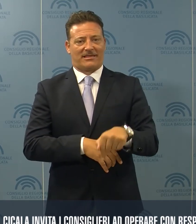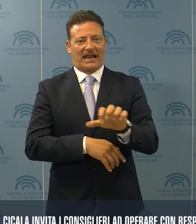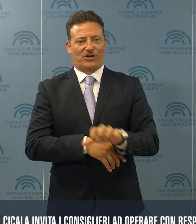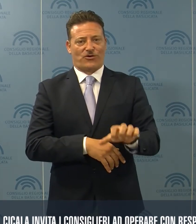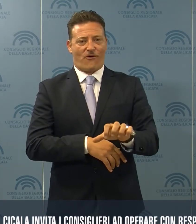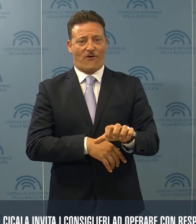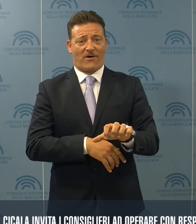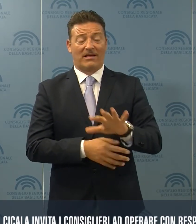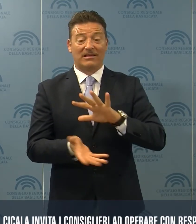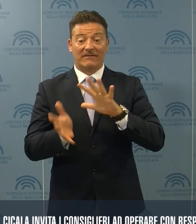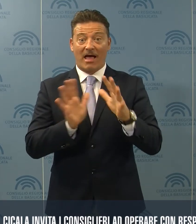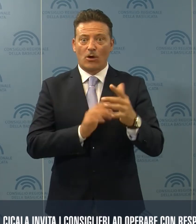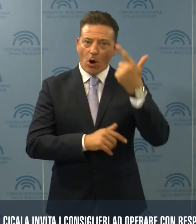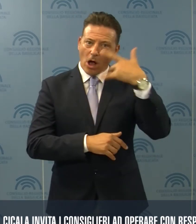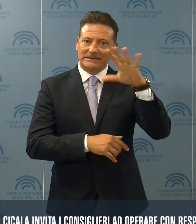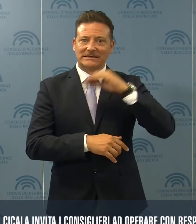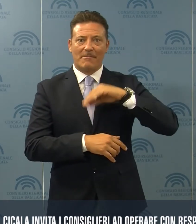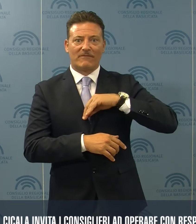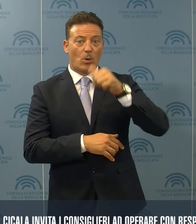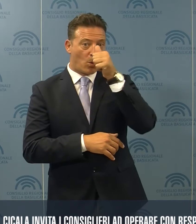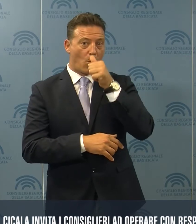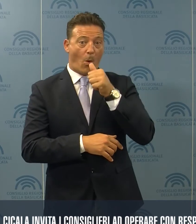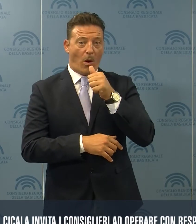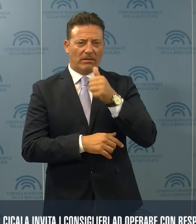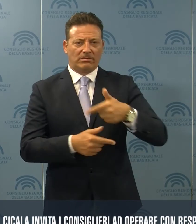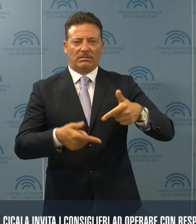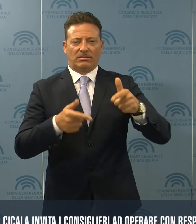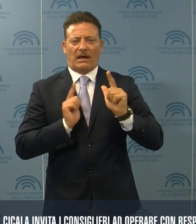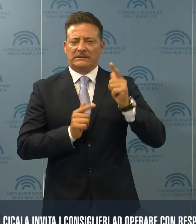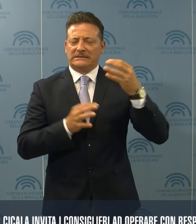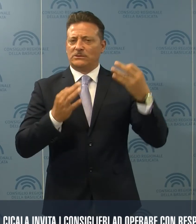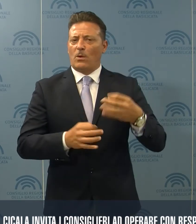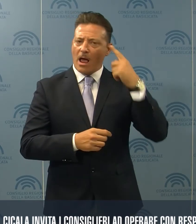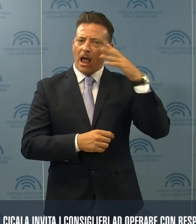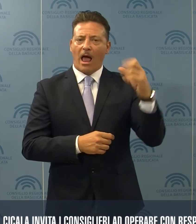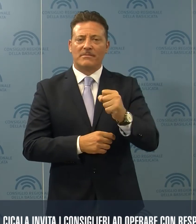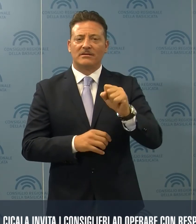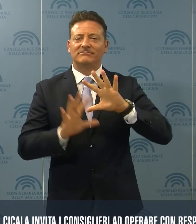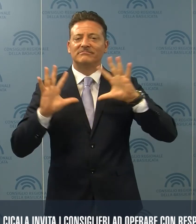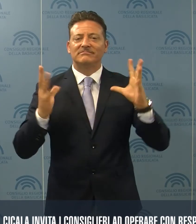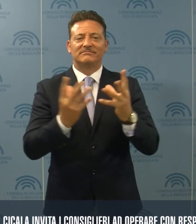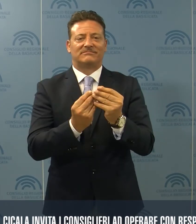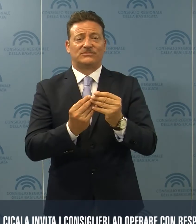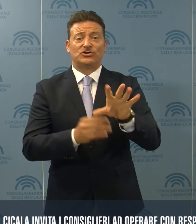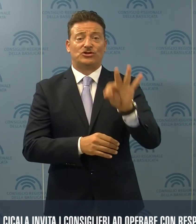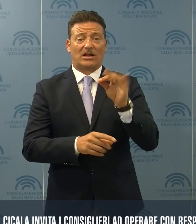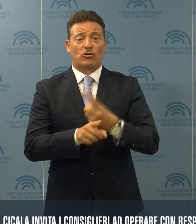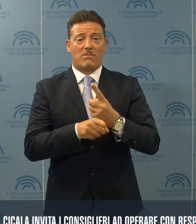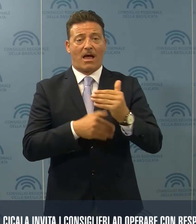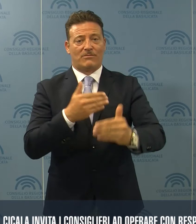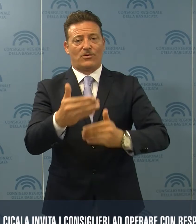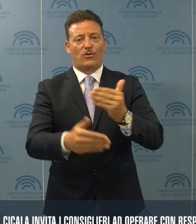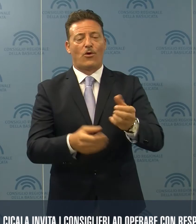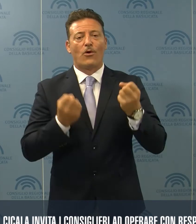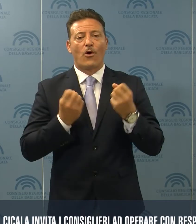Diventare consapevoli nel nostro ruolo ci permetterà di capire l'unicità delle scelte che dobbiamo avere